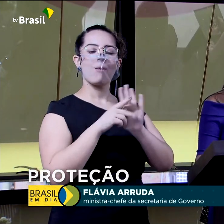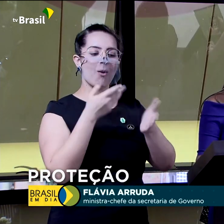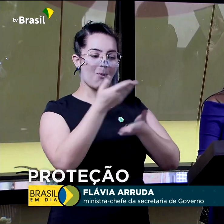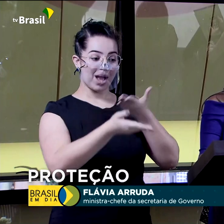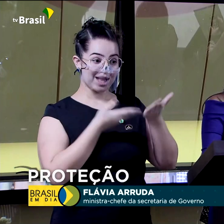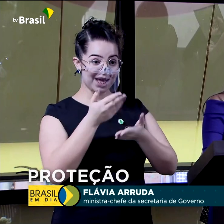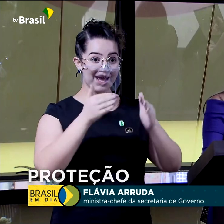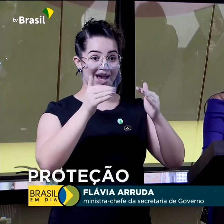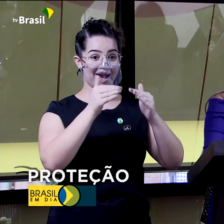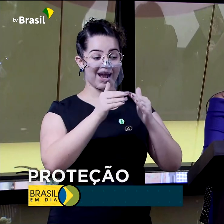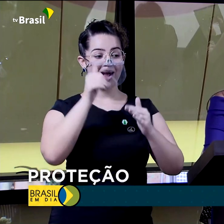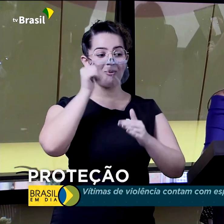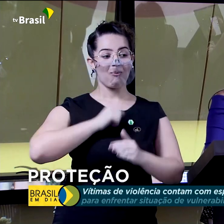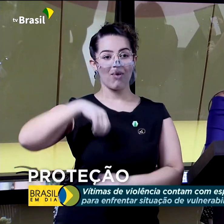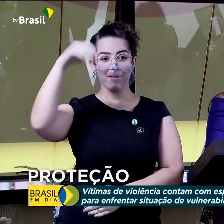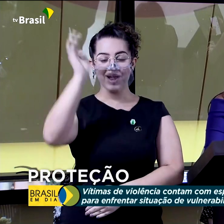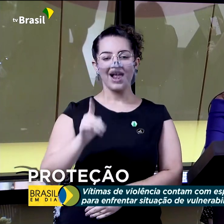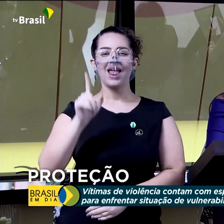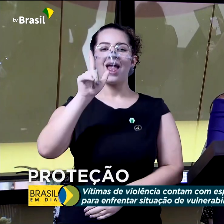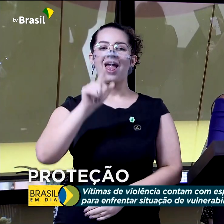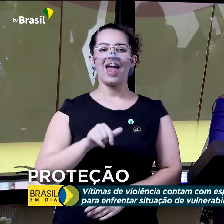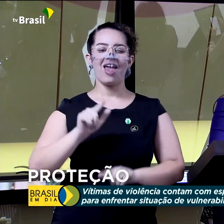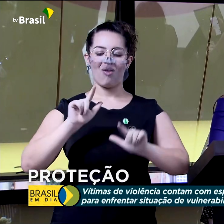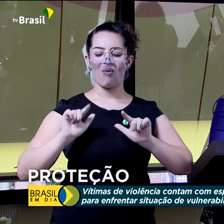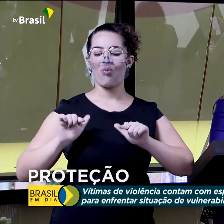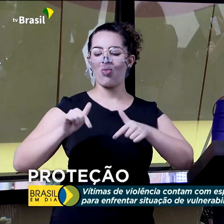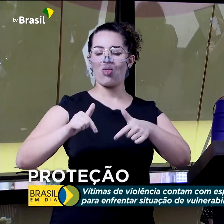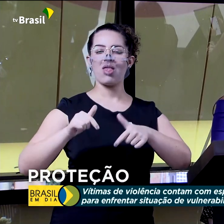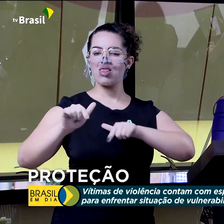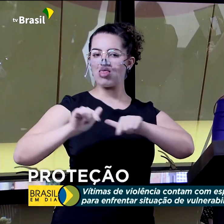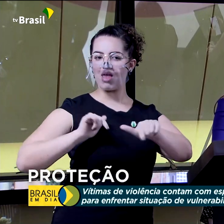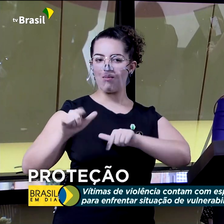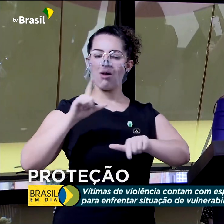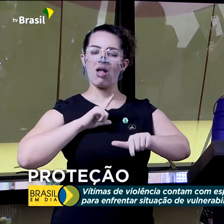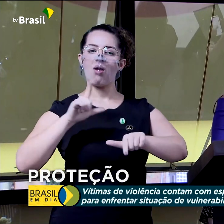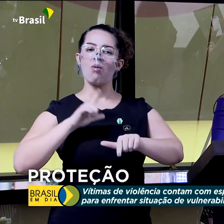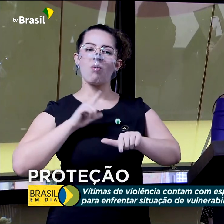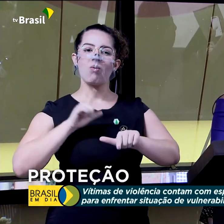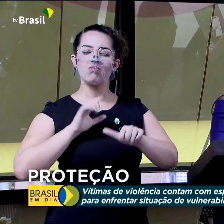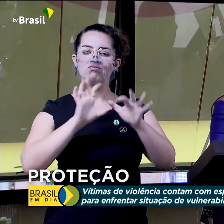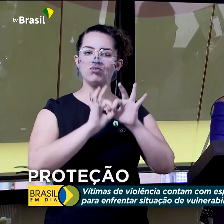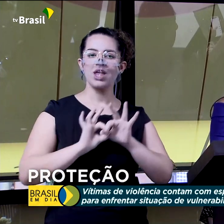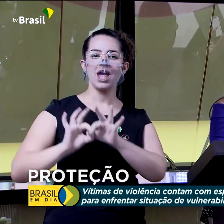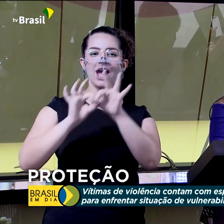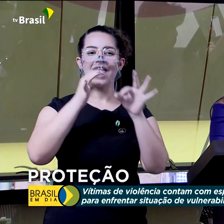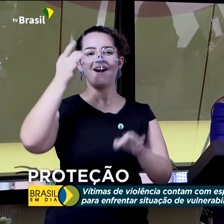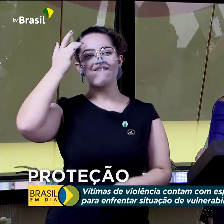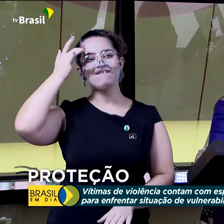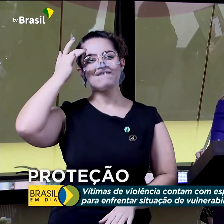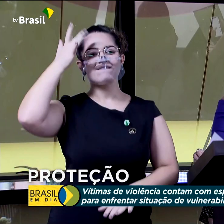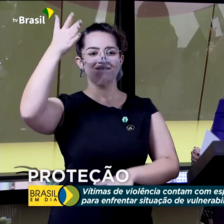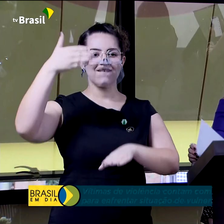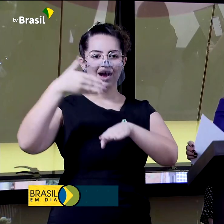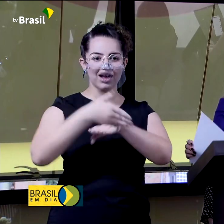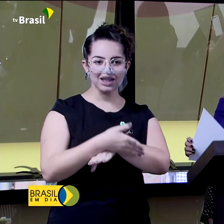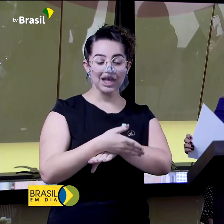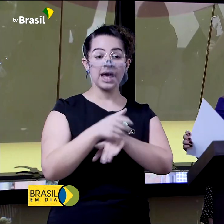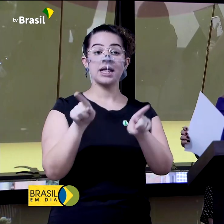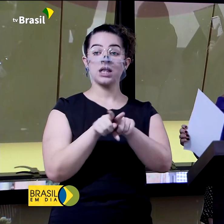Brasileira significa isso, um trabalho integrado, de facilidade no acesso e uma equipe preparada para esse atendimento.